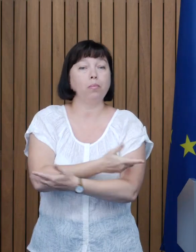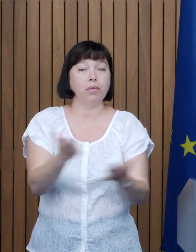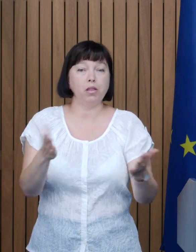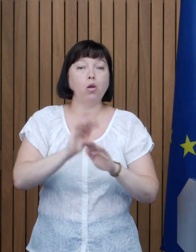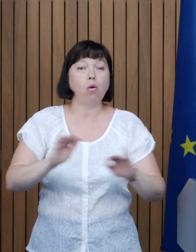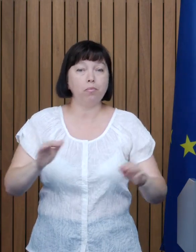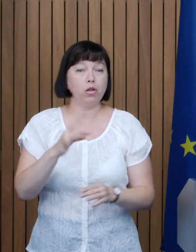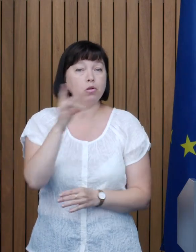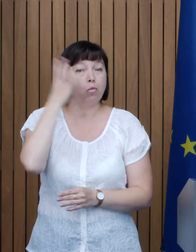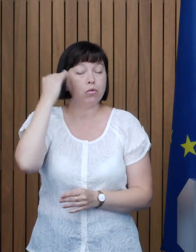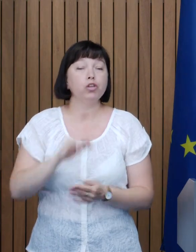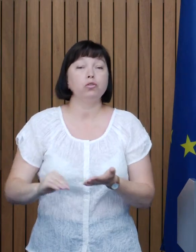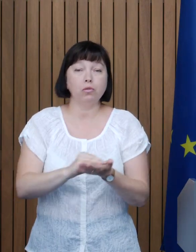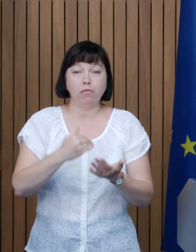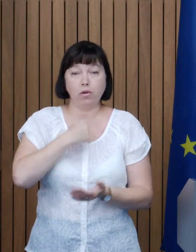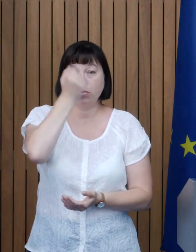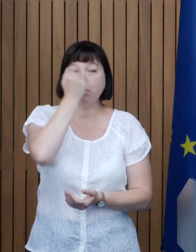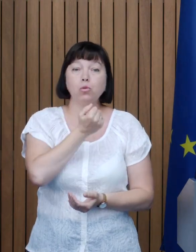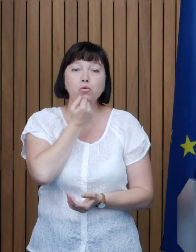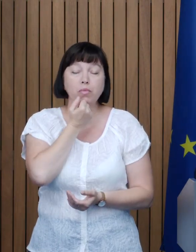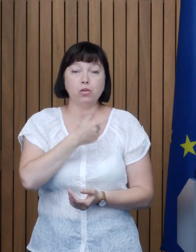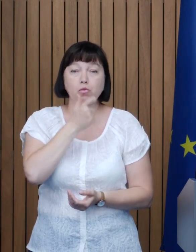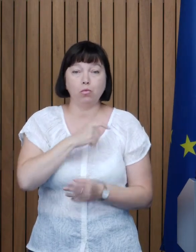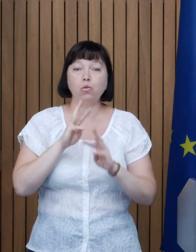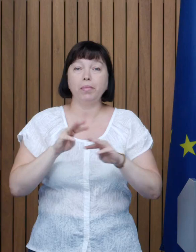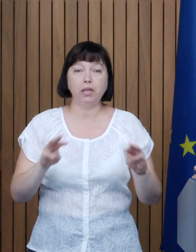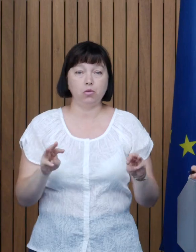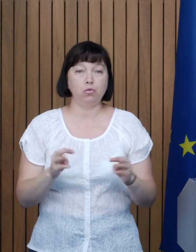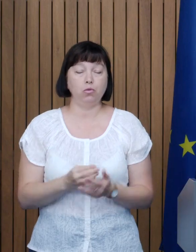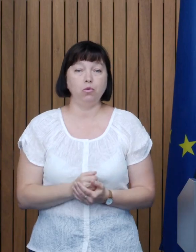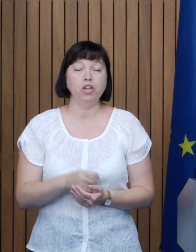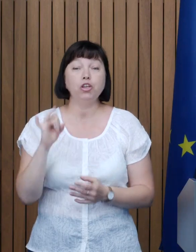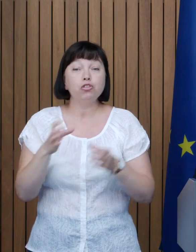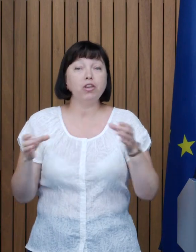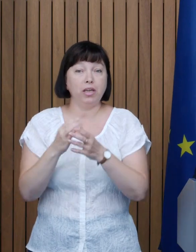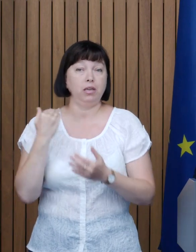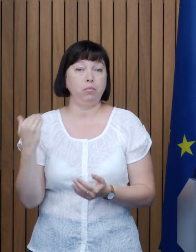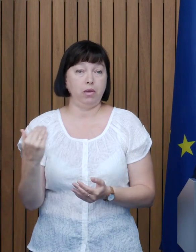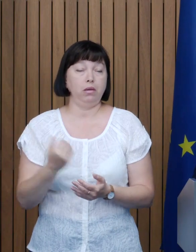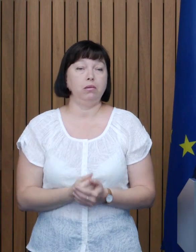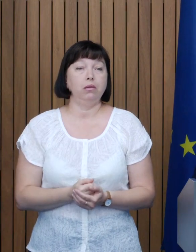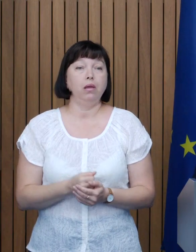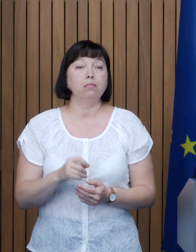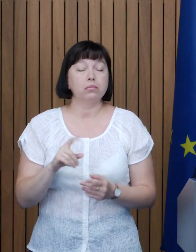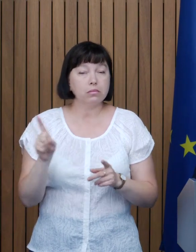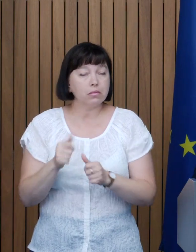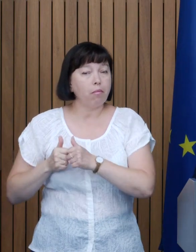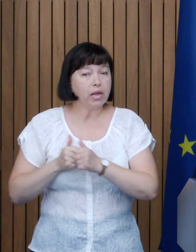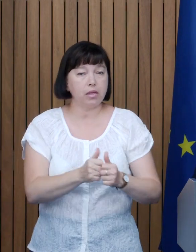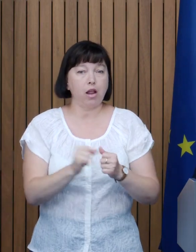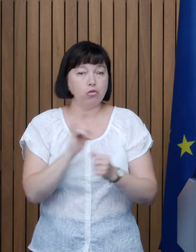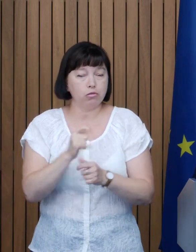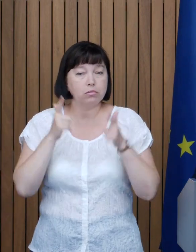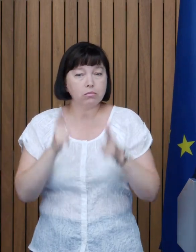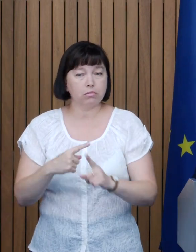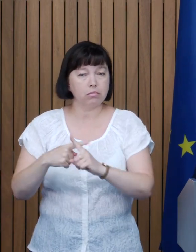Republica Moldova Și încă o dată vreau să mulțumesc domnul ministru și echipei sale pentru pareriatul și deschiderea de